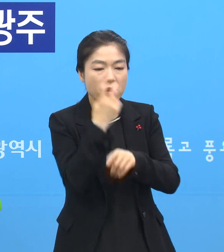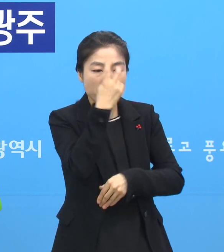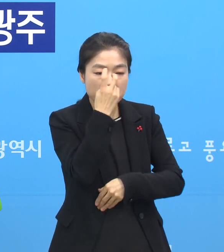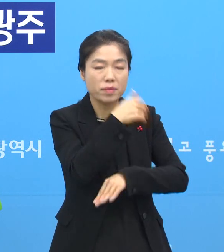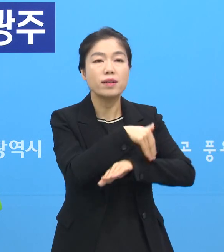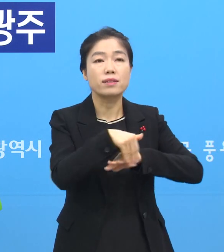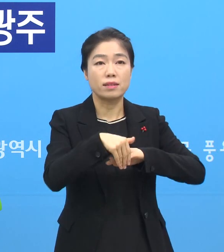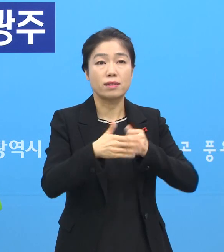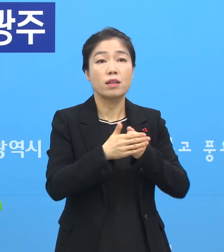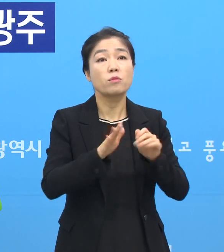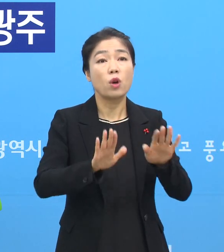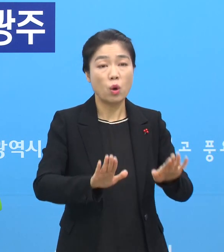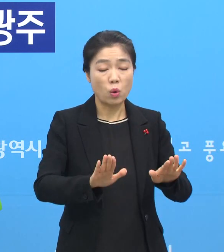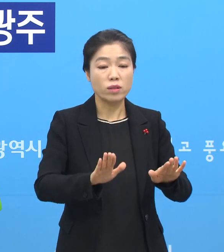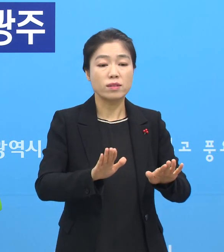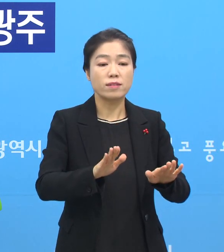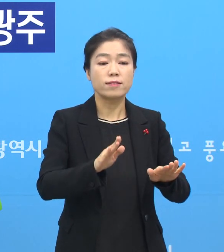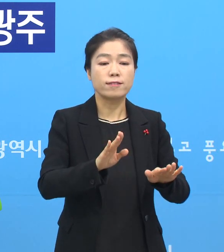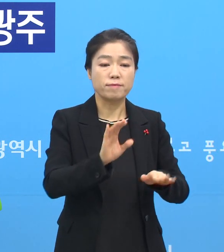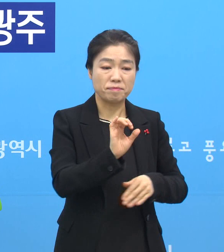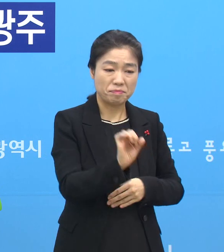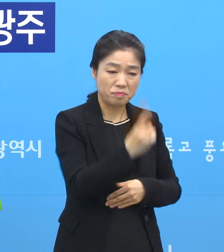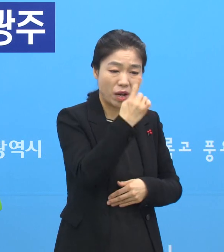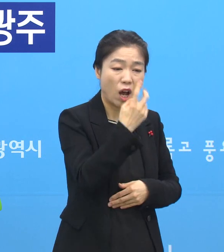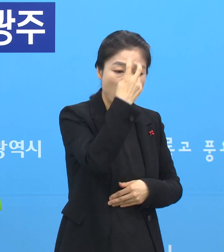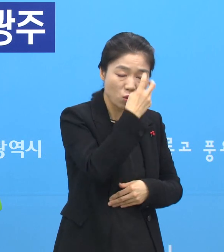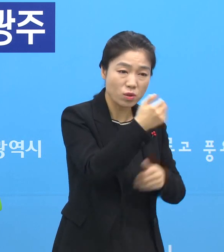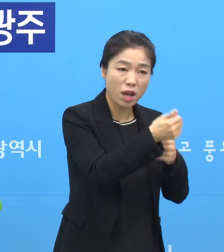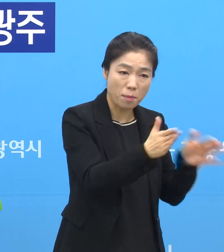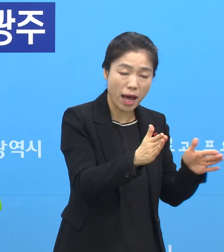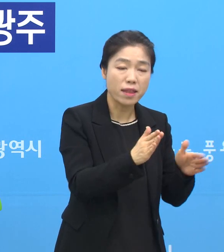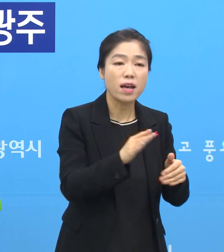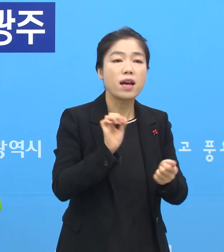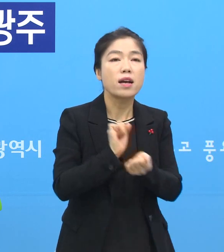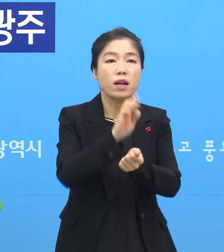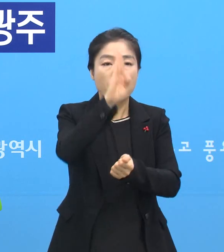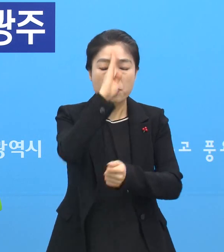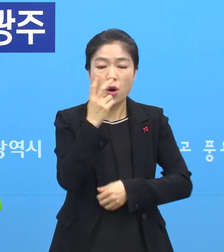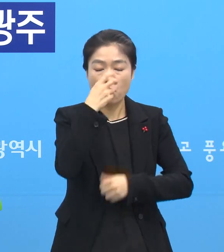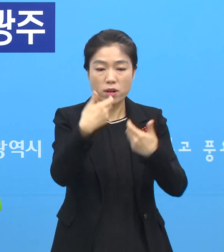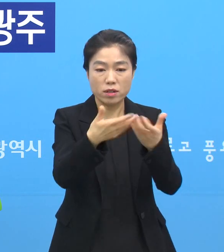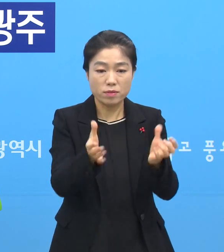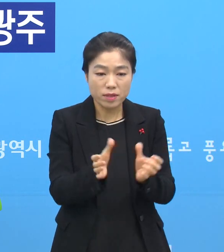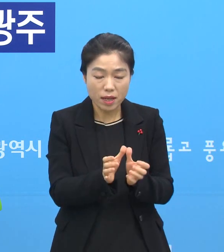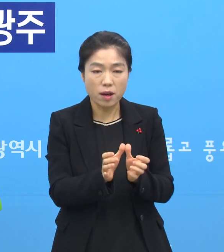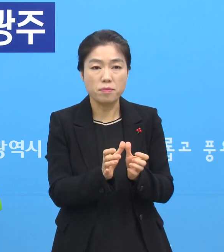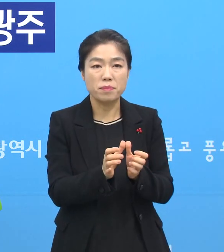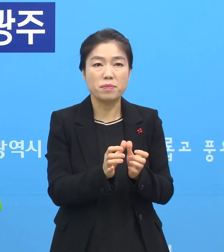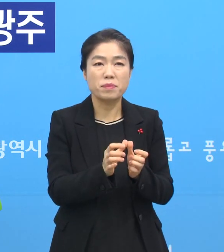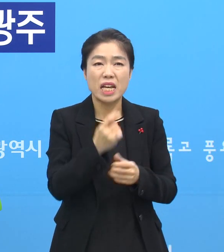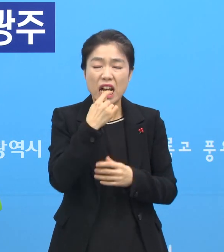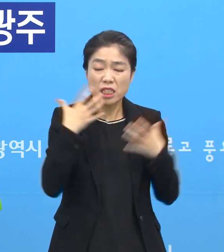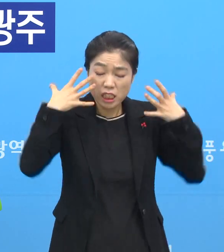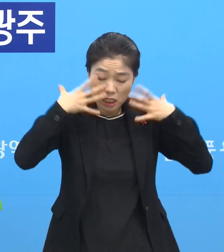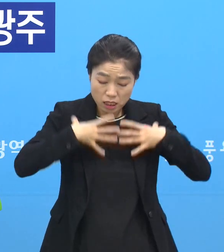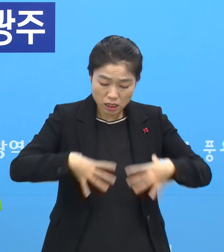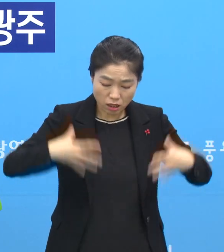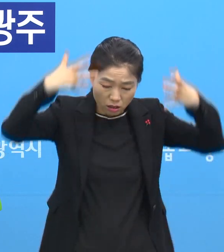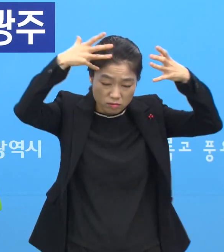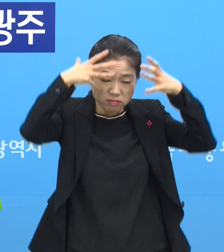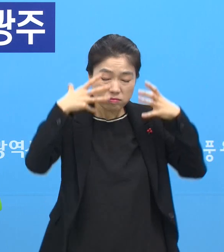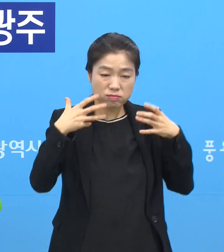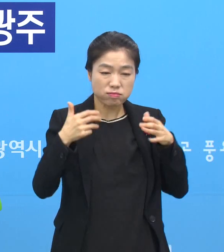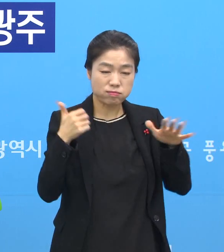그래서 오늘 역학조사관과 감염병관리지원단팀이 레벨 D 방호복을 입고 함께 거기